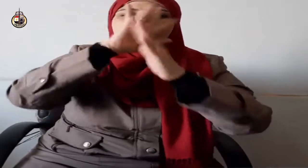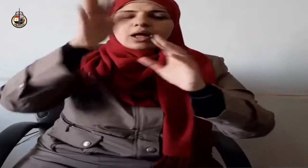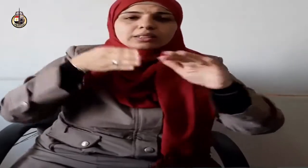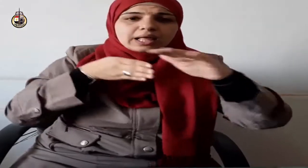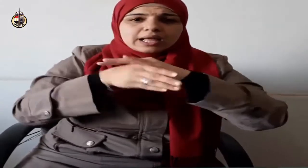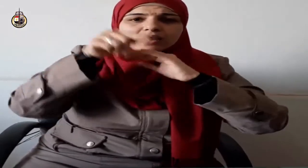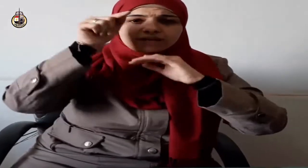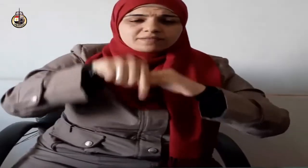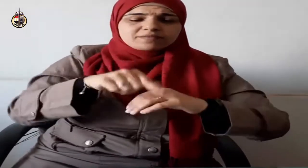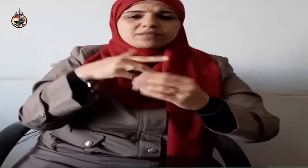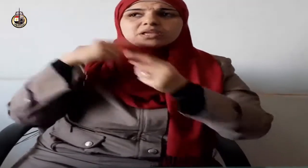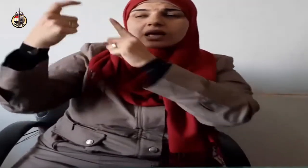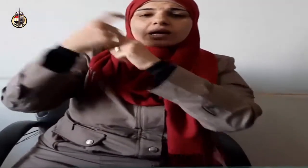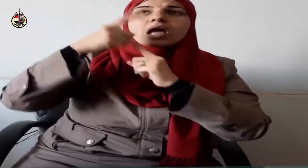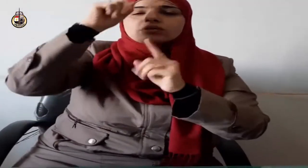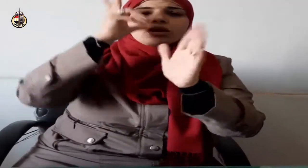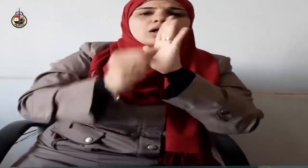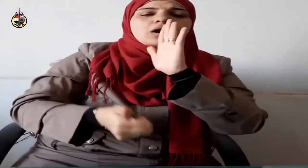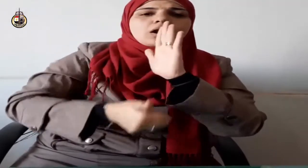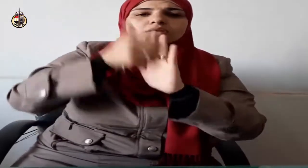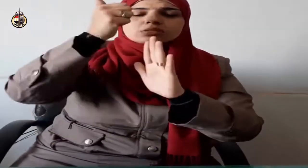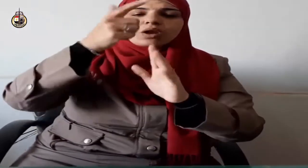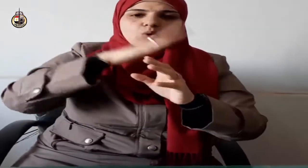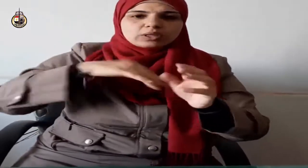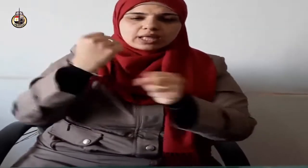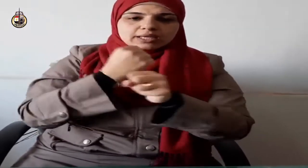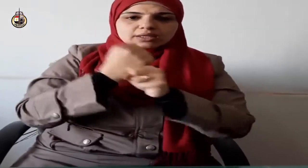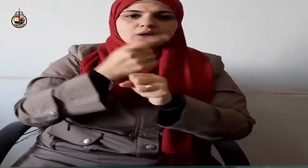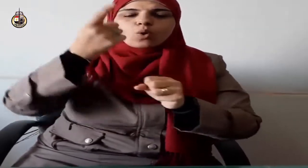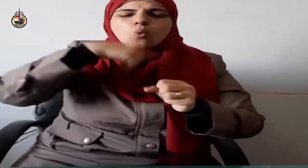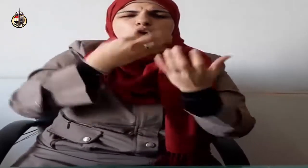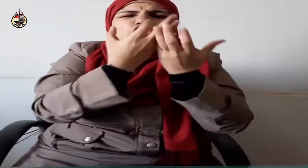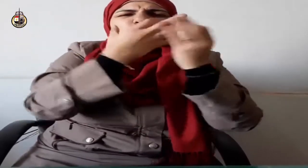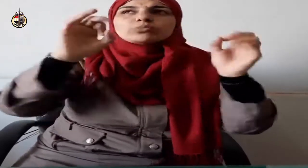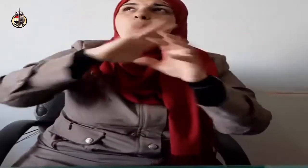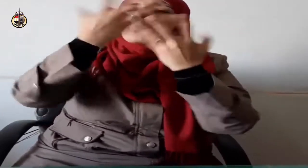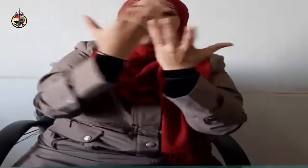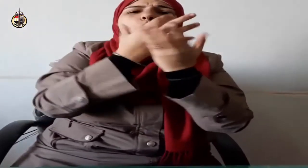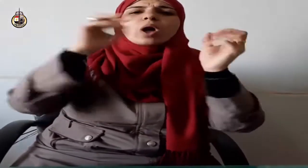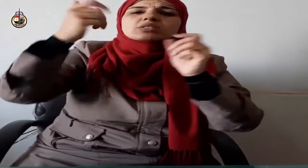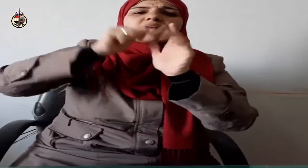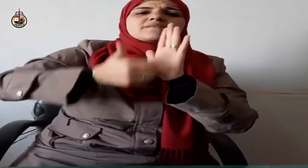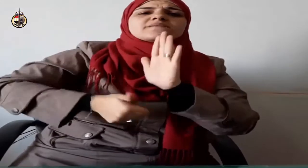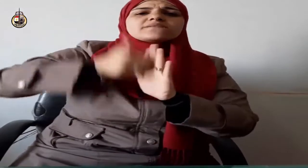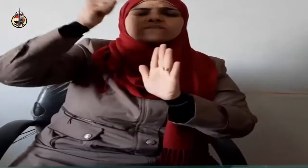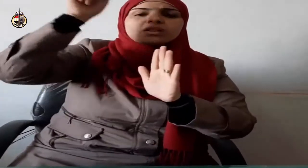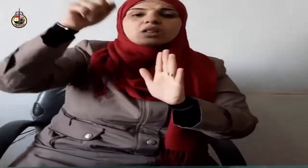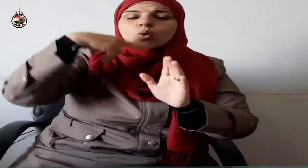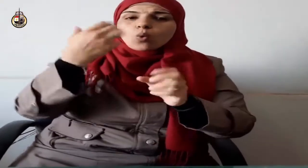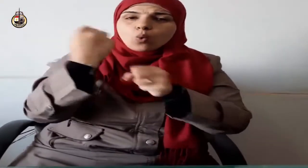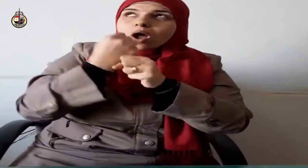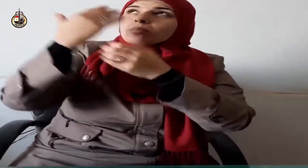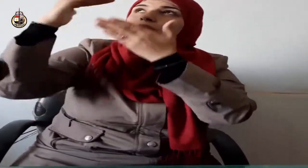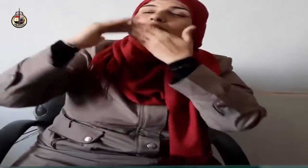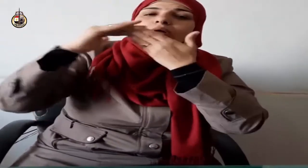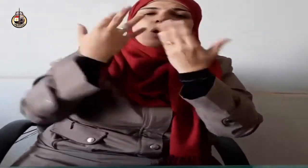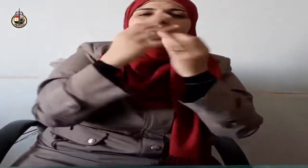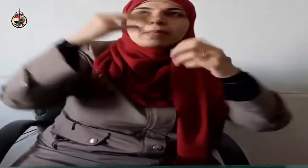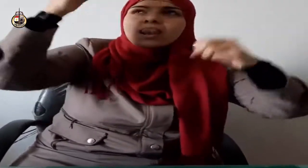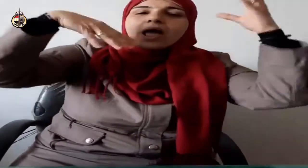وجل يستقيم سلوكهم وتحسن أخلاقهم فيلتزمون أمره سبحانه